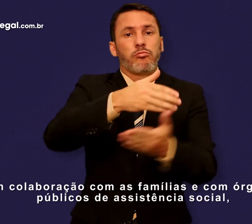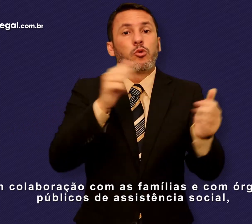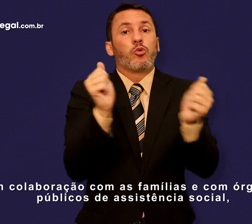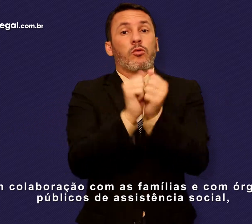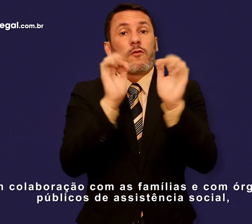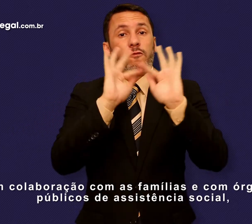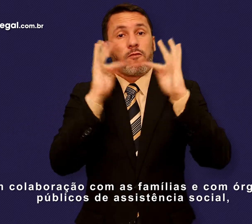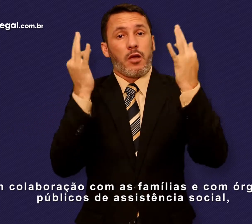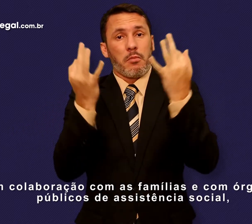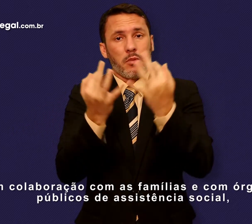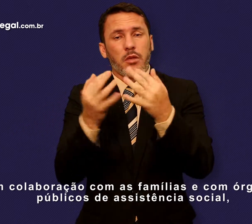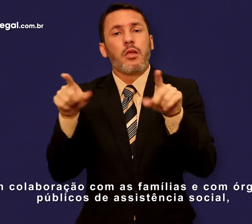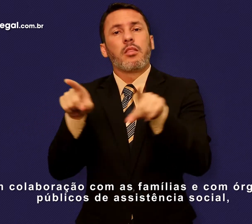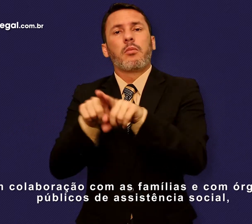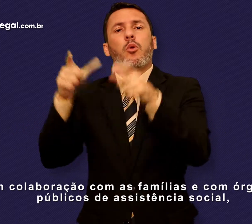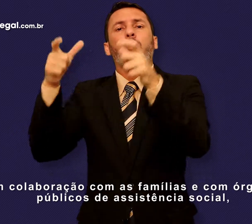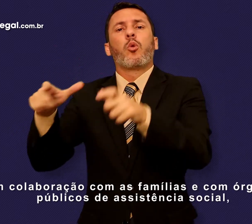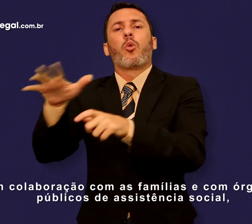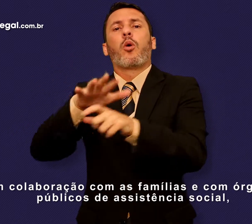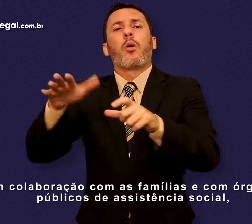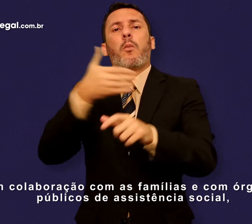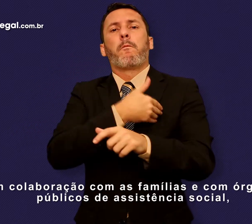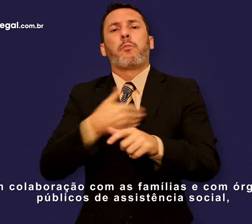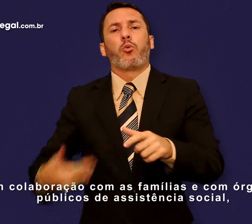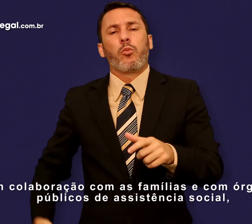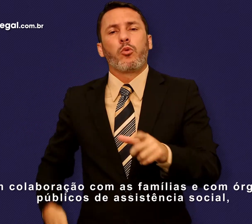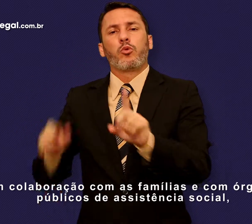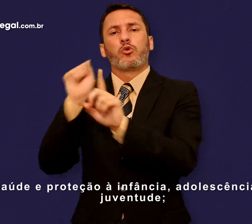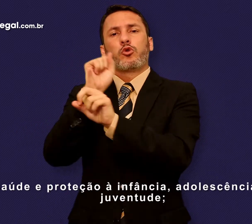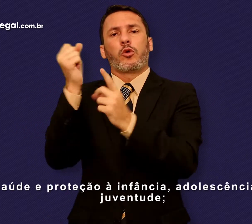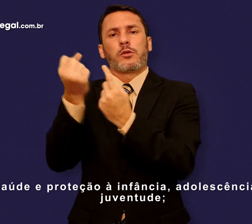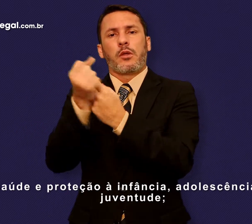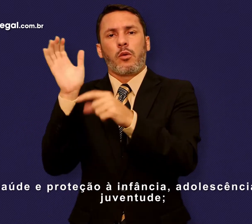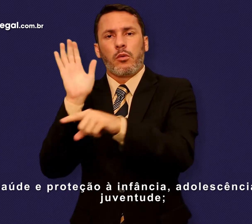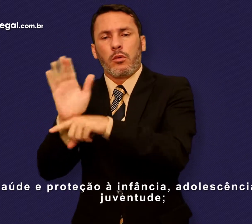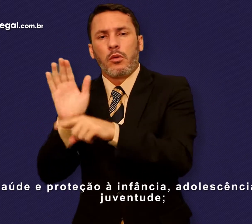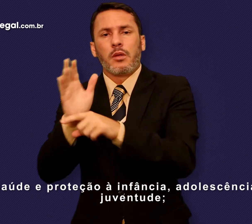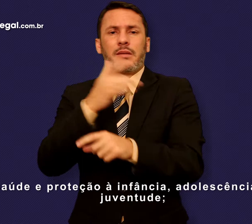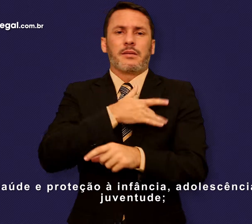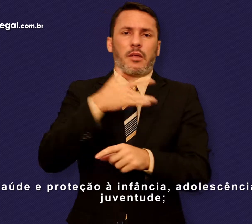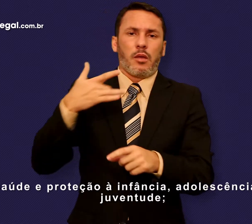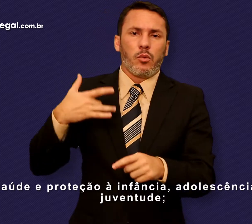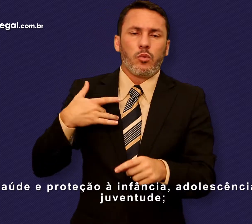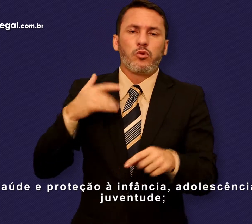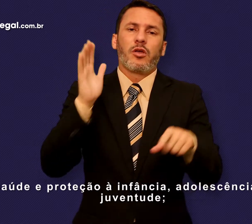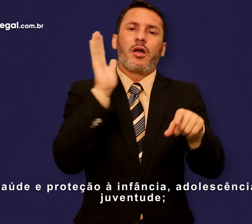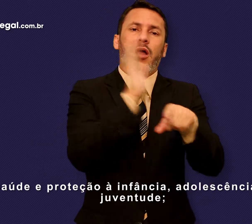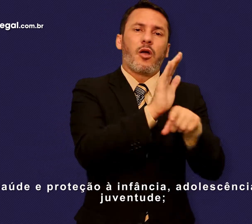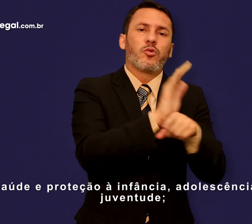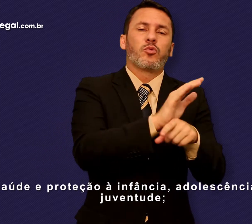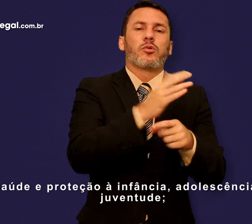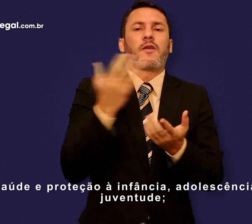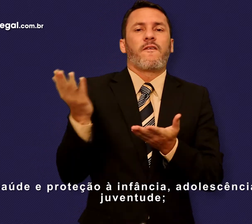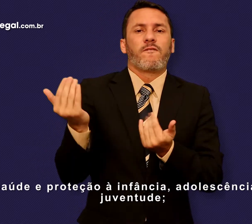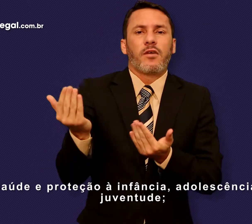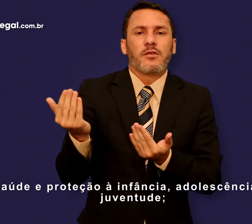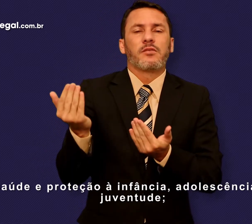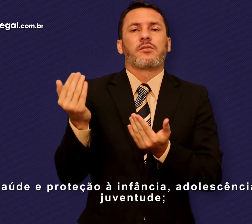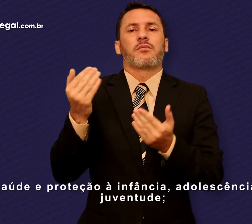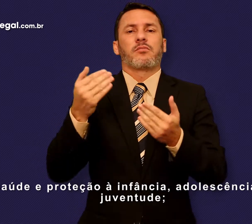famílias e com órgãos públicos de assistência social, saúde e proteção à infância, adolescência e juventude.